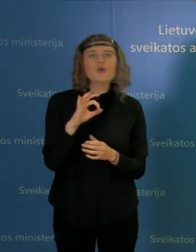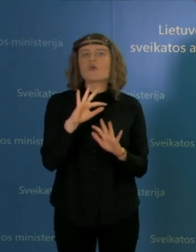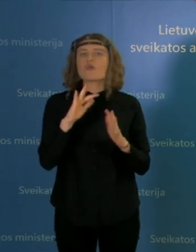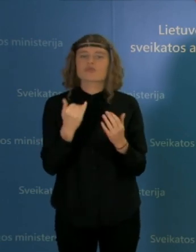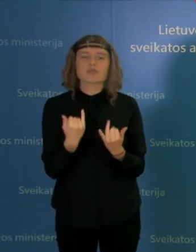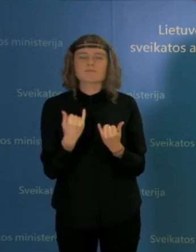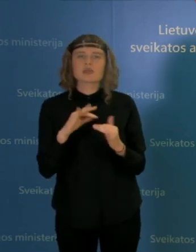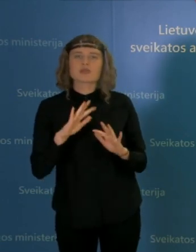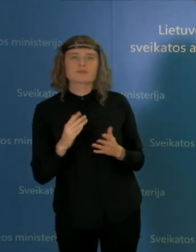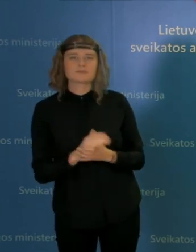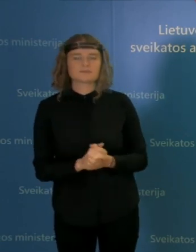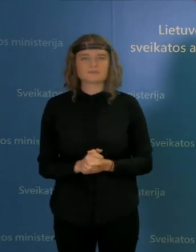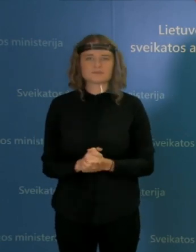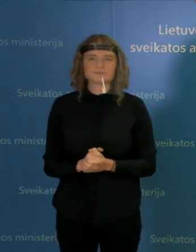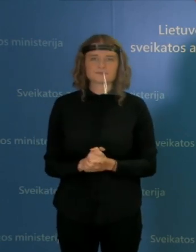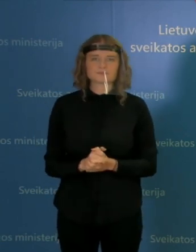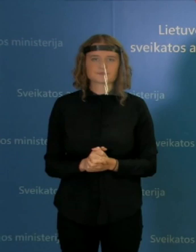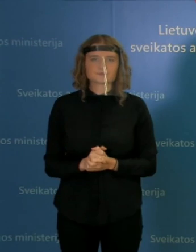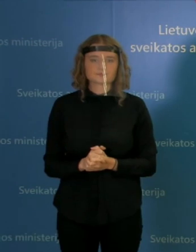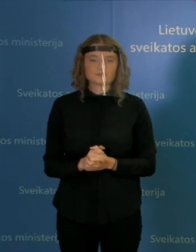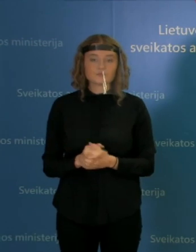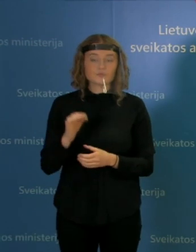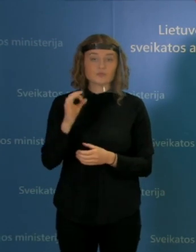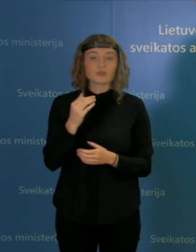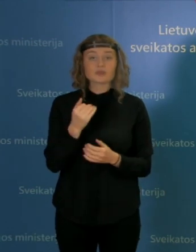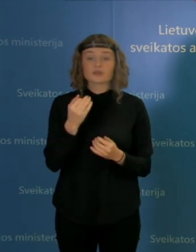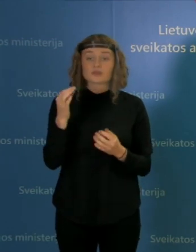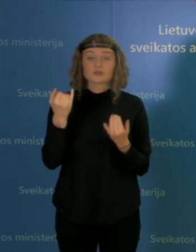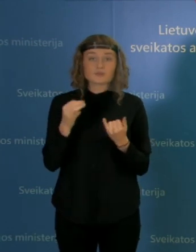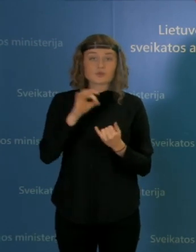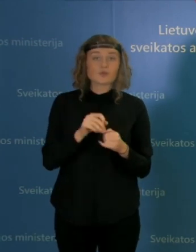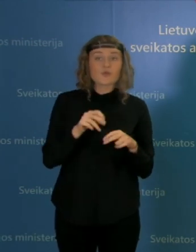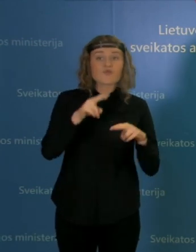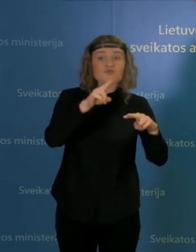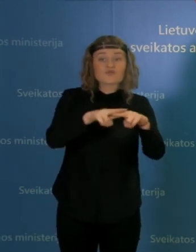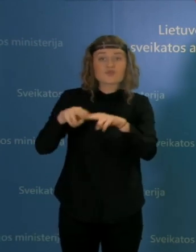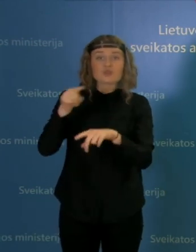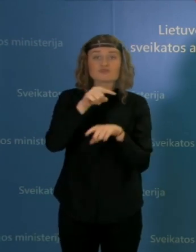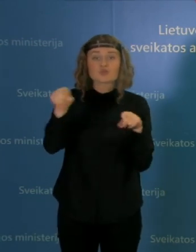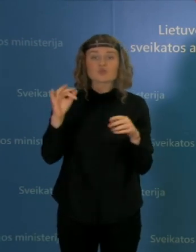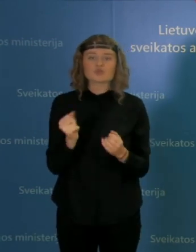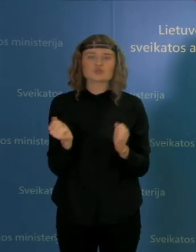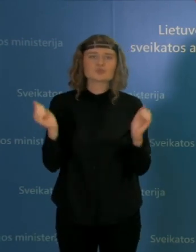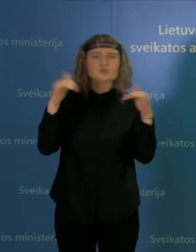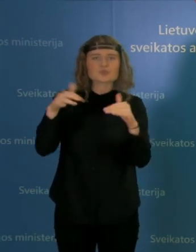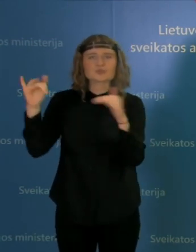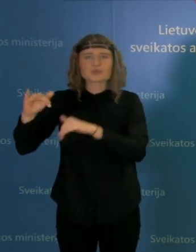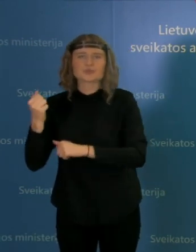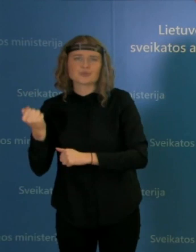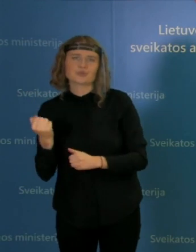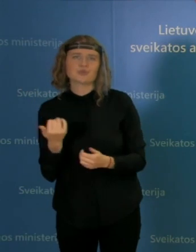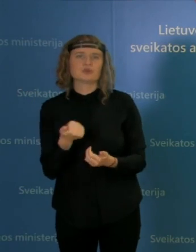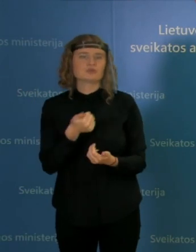Na, tai kalbame apie vietas, kuriuose žmonės tiesiog fiziškai susirenka. Tai aš galiu tik taip